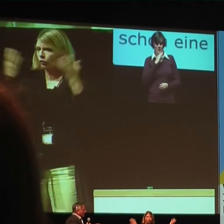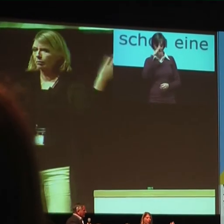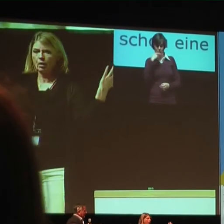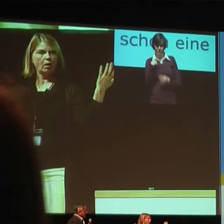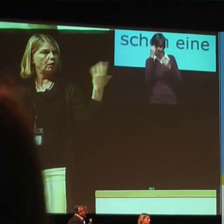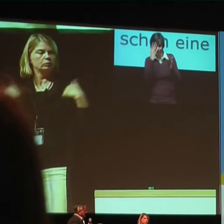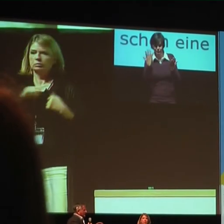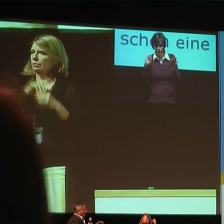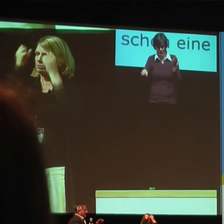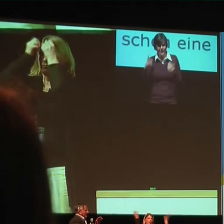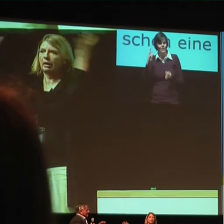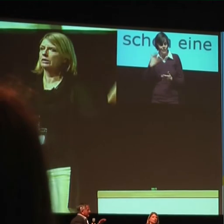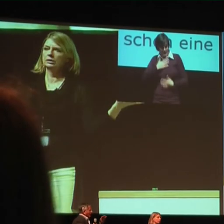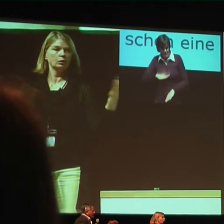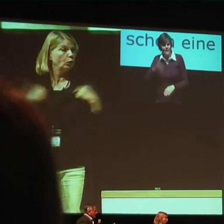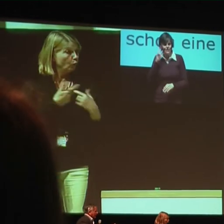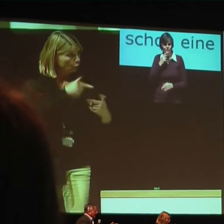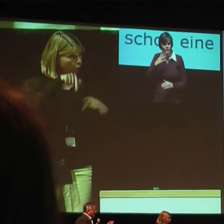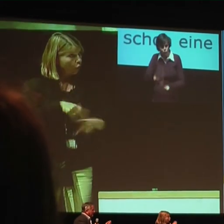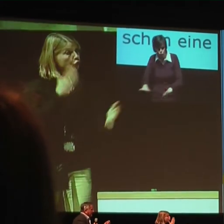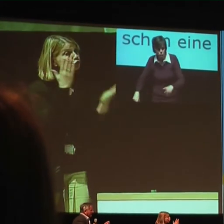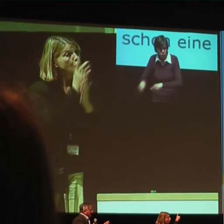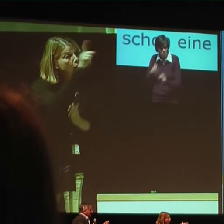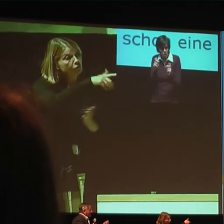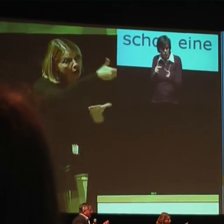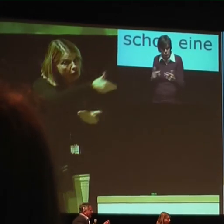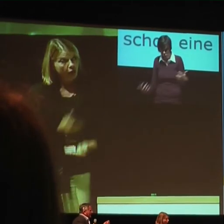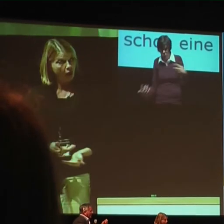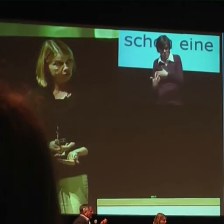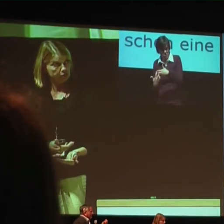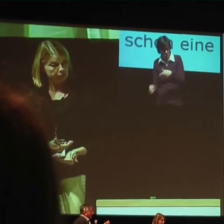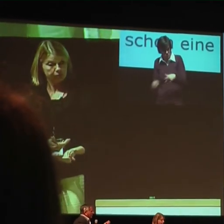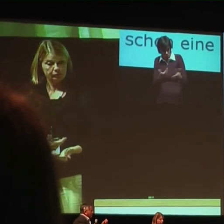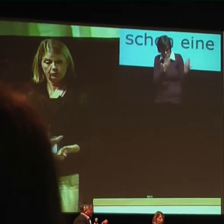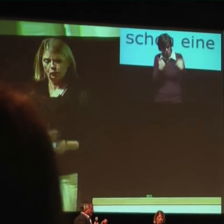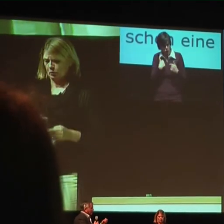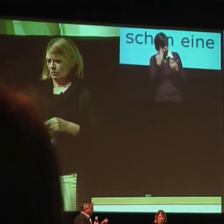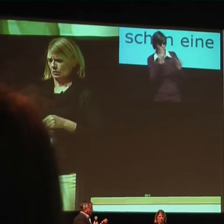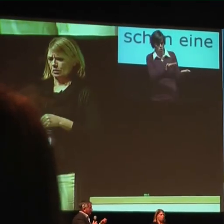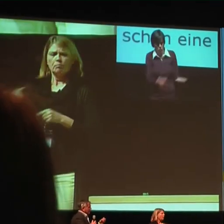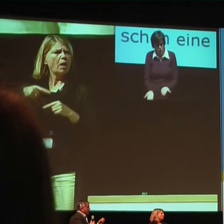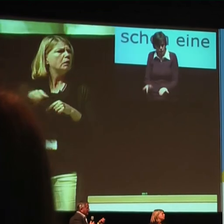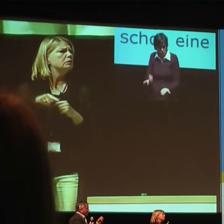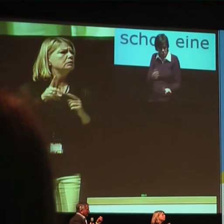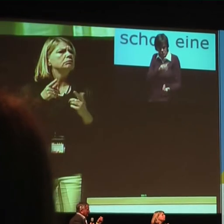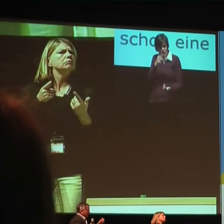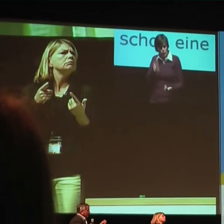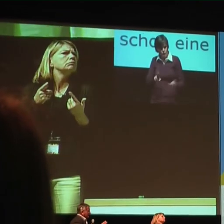begeistert. Und ich lade Sie heute schon ein. Wir haben wiederum ein Symposium mit gehörlosen Eltern und CI-Kindern vom 31.